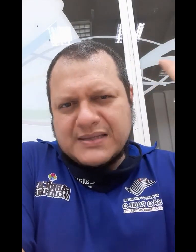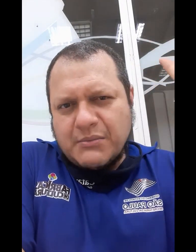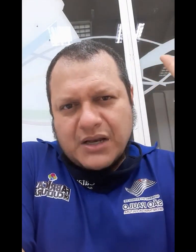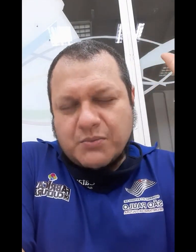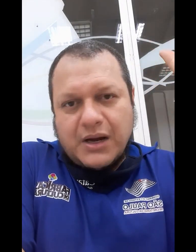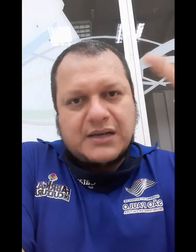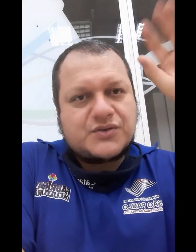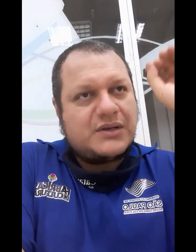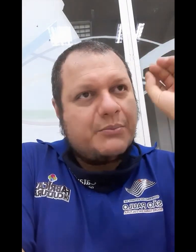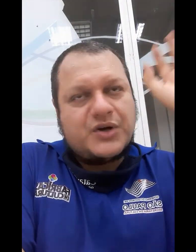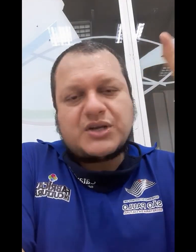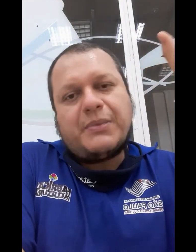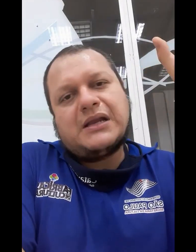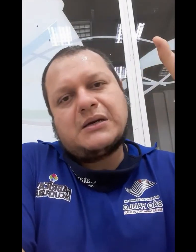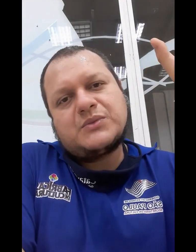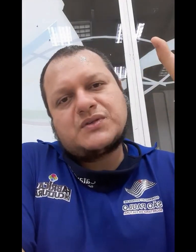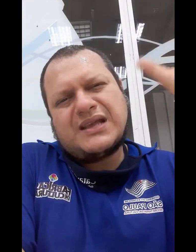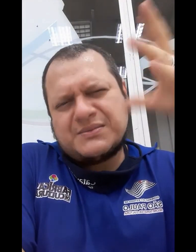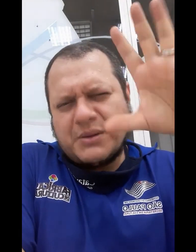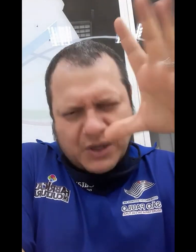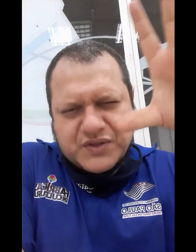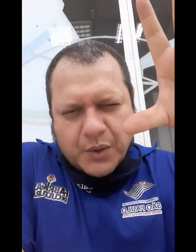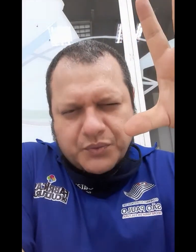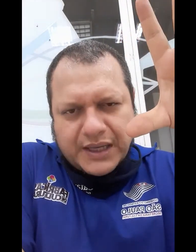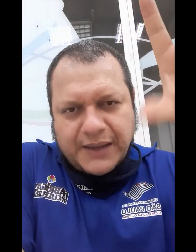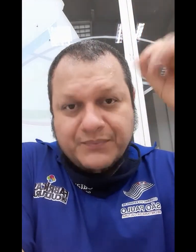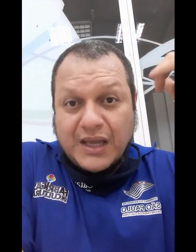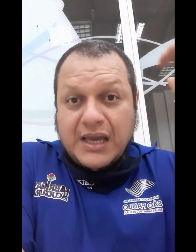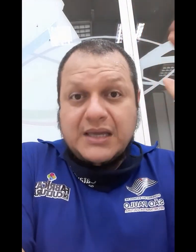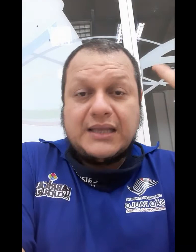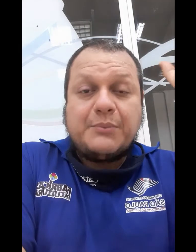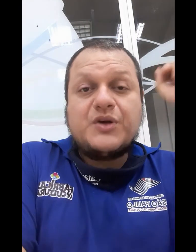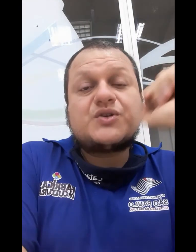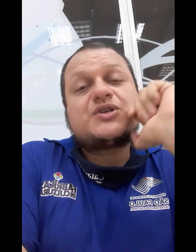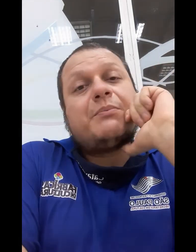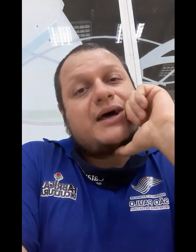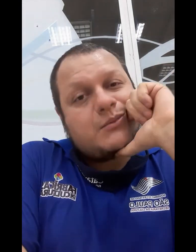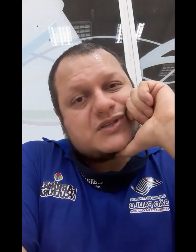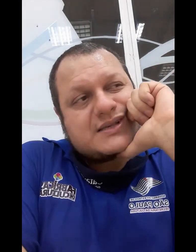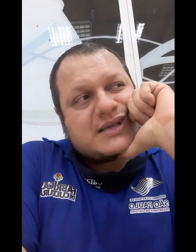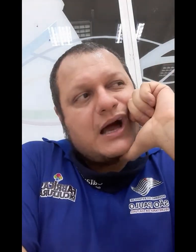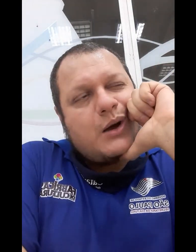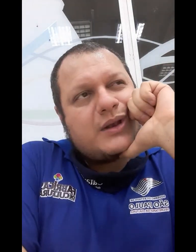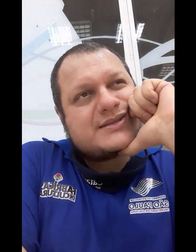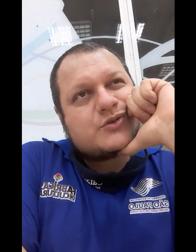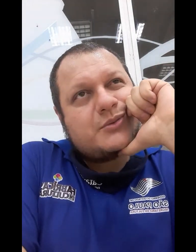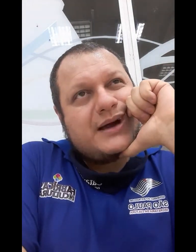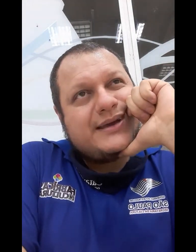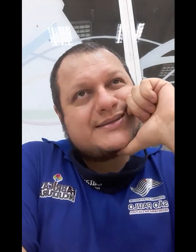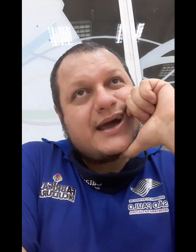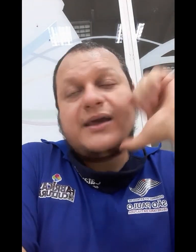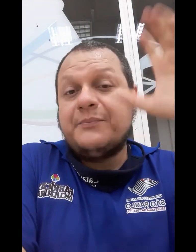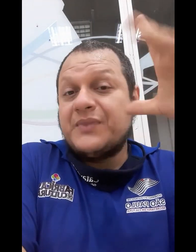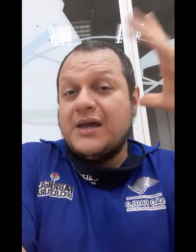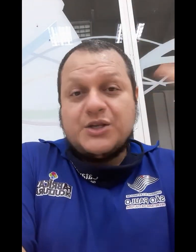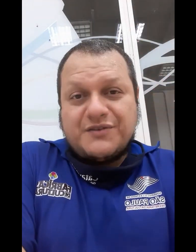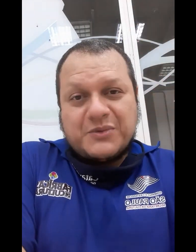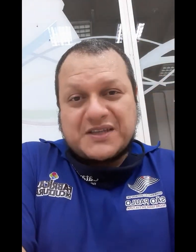semana de março e depois já paramos, na primeira ou segunda, né? E aí depois nós já paramos as aulas e tudo mais, e aí tivemos que